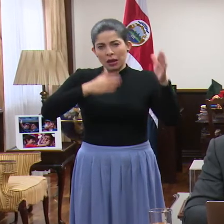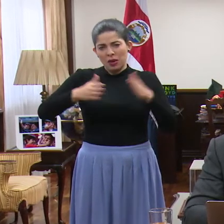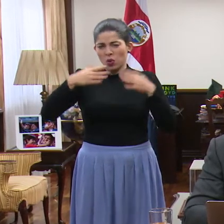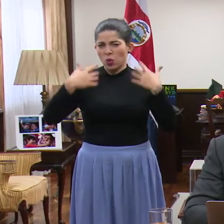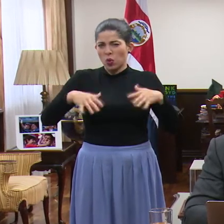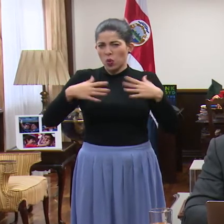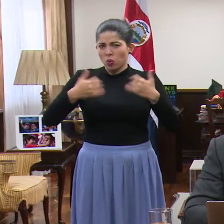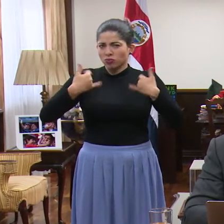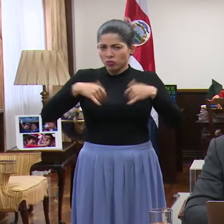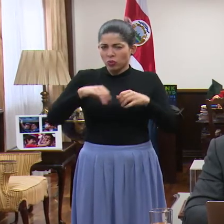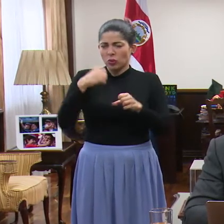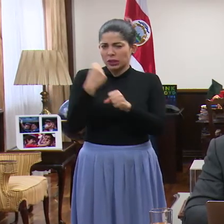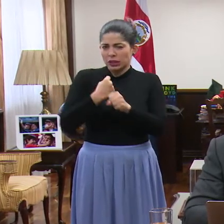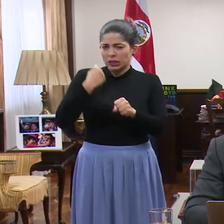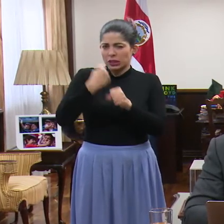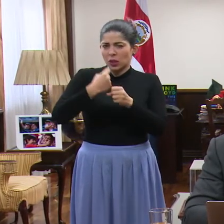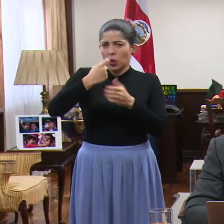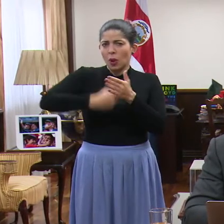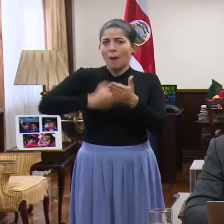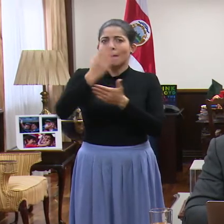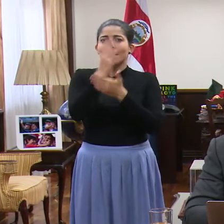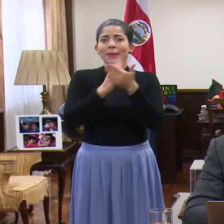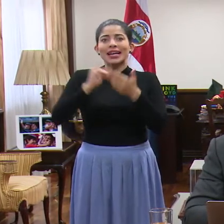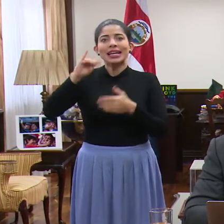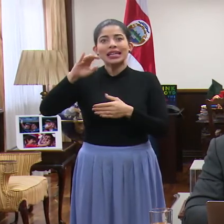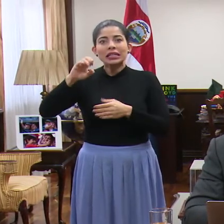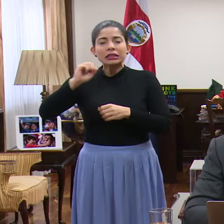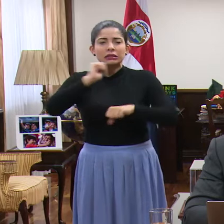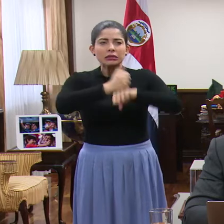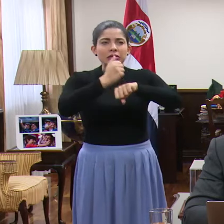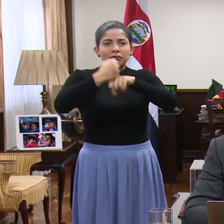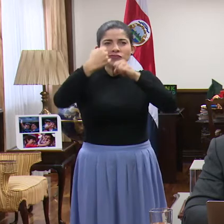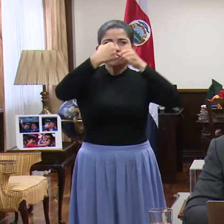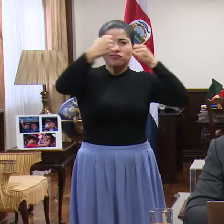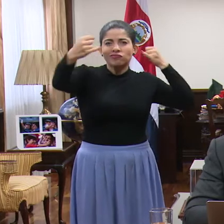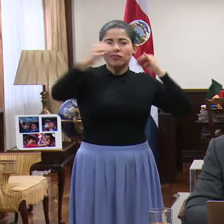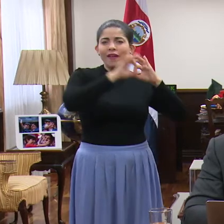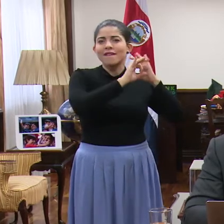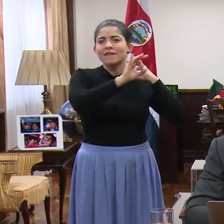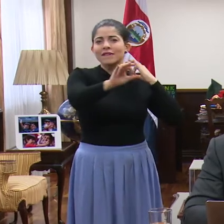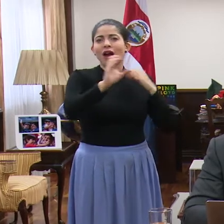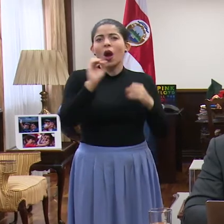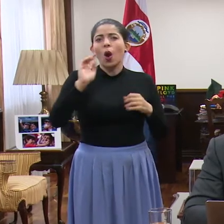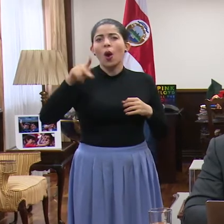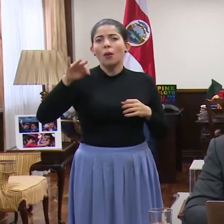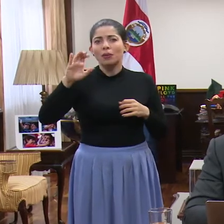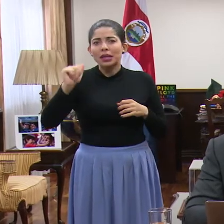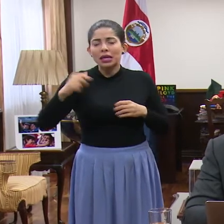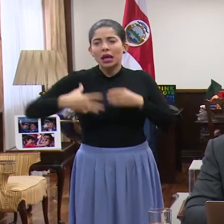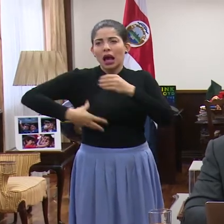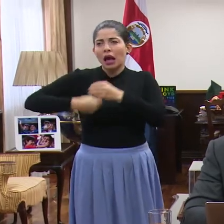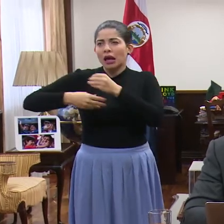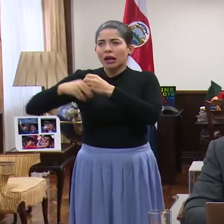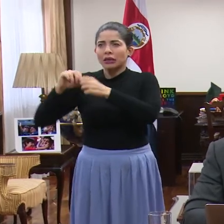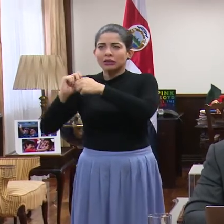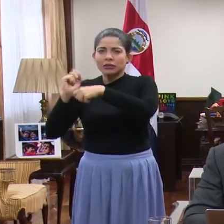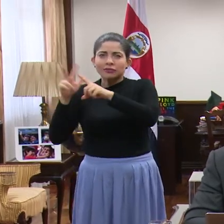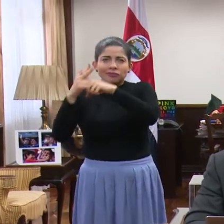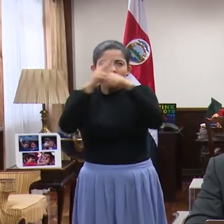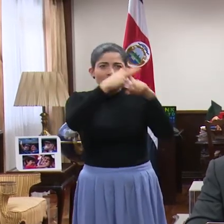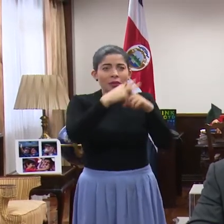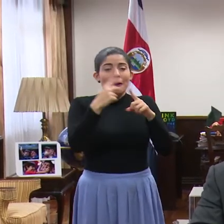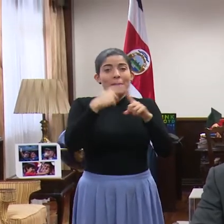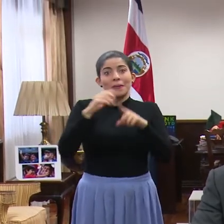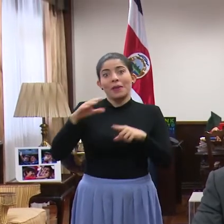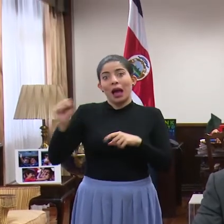intenso, hay un trabajo intenso del ICE, instalando fibra óptica y nuevos aditamentos, así como de los personales de la